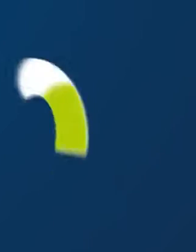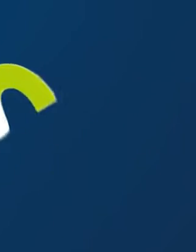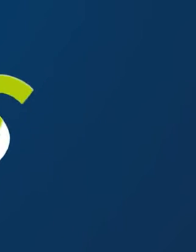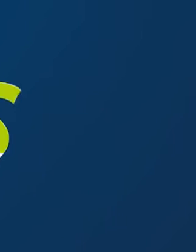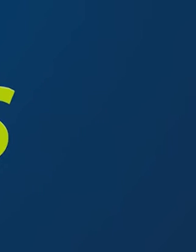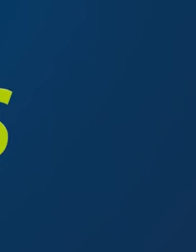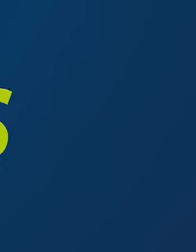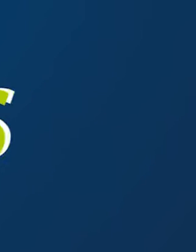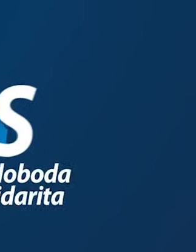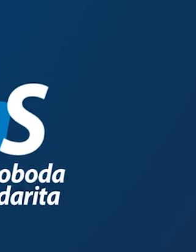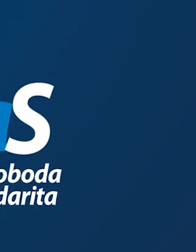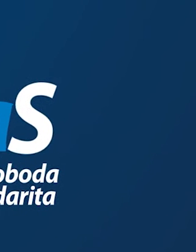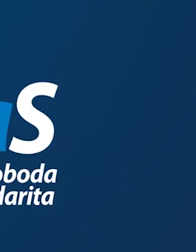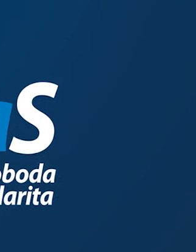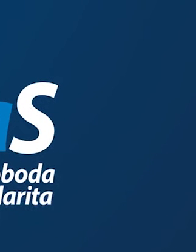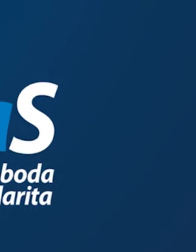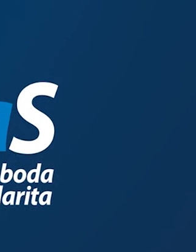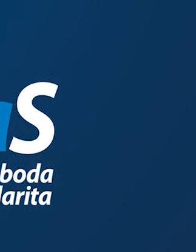vlade.